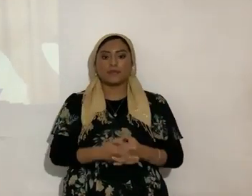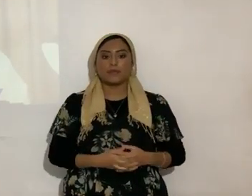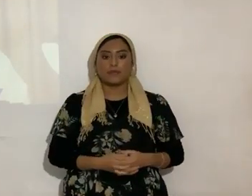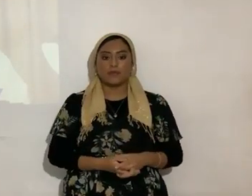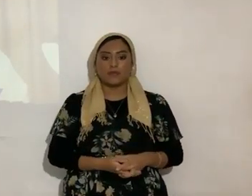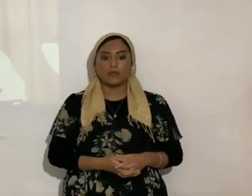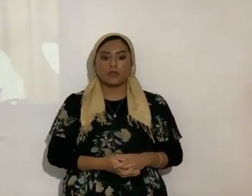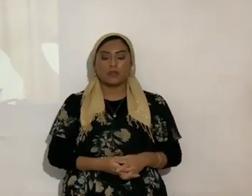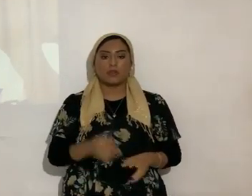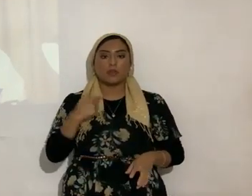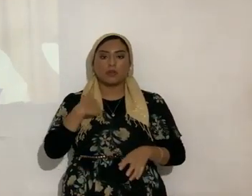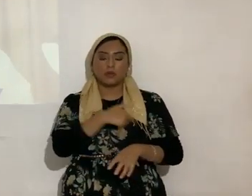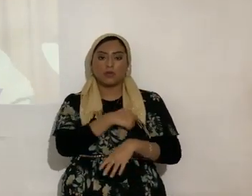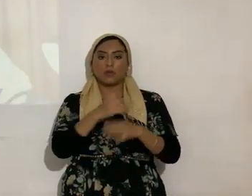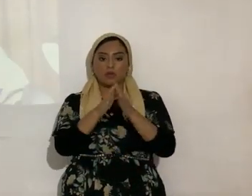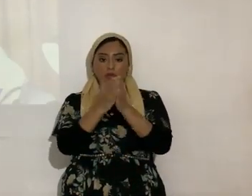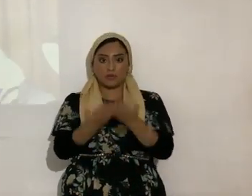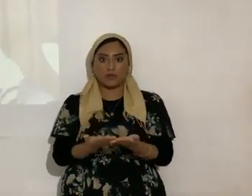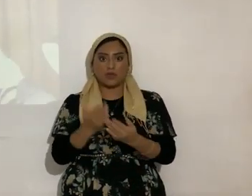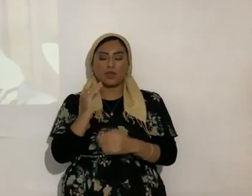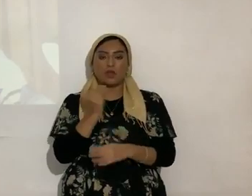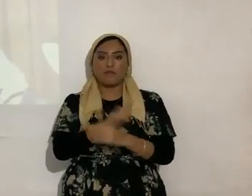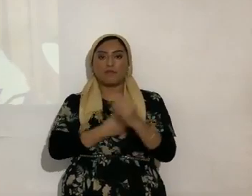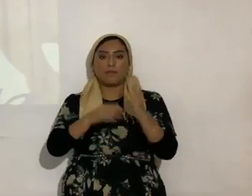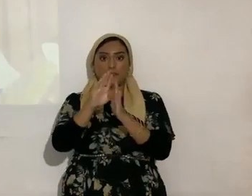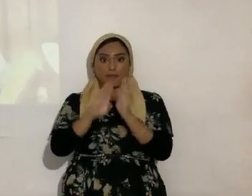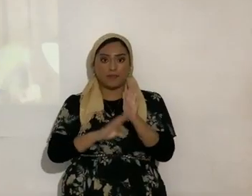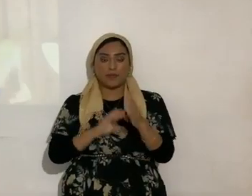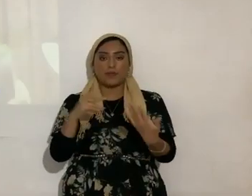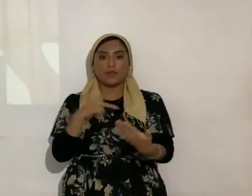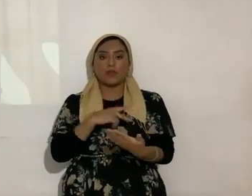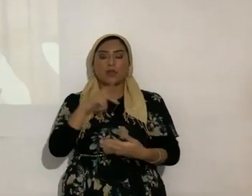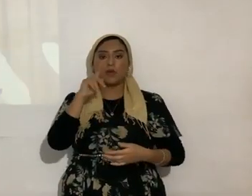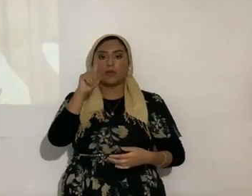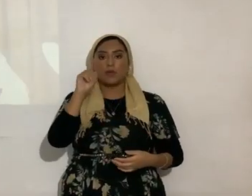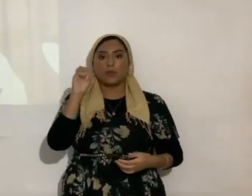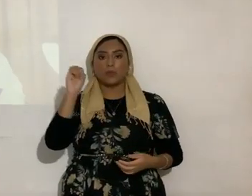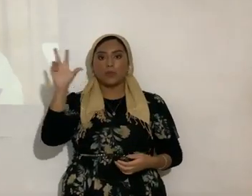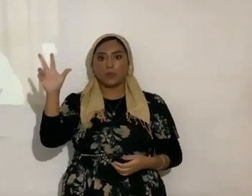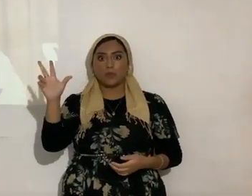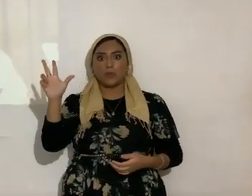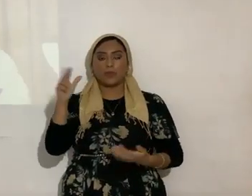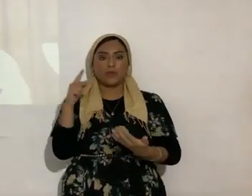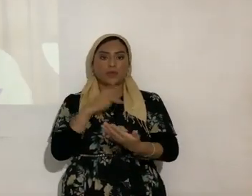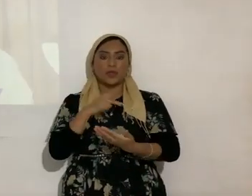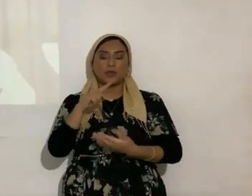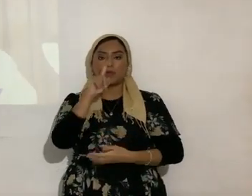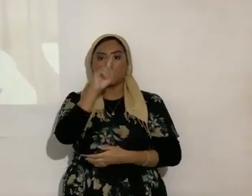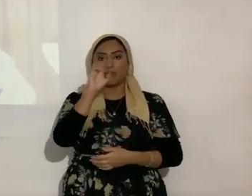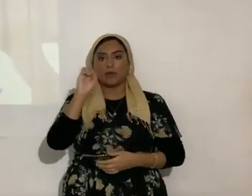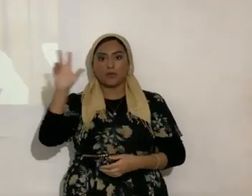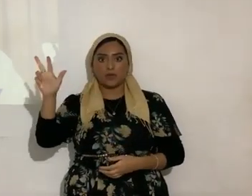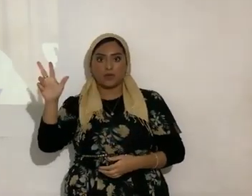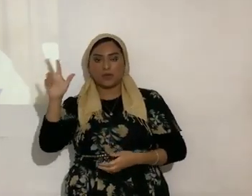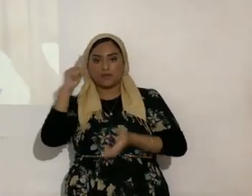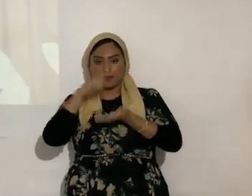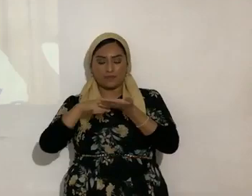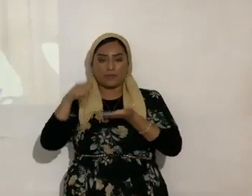Vamos a abrir nuestra Biblia para empezar en el Salmo 103, Salmo 103, vamos para allá, en el